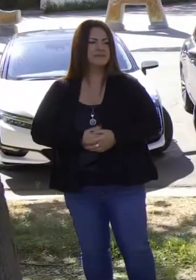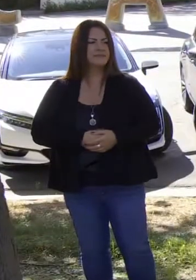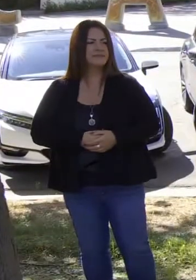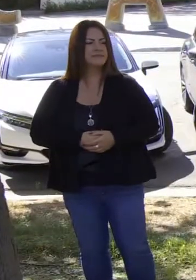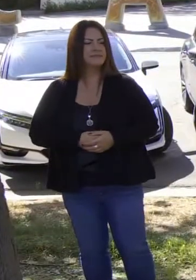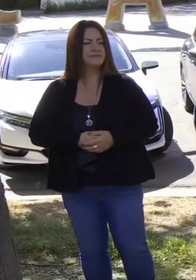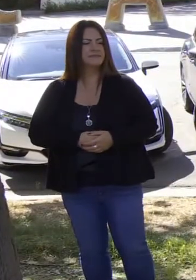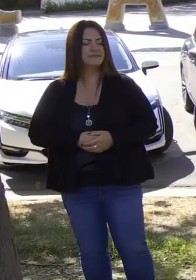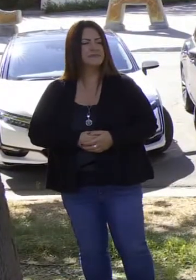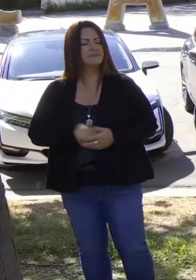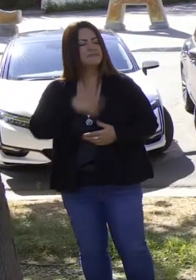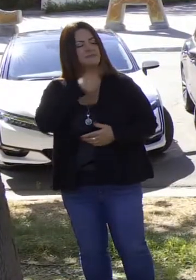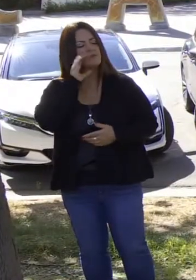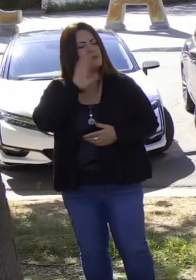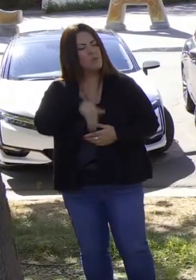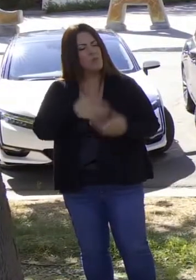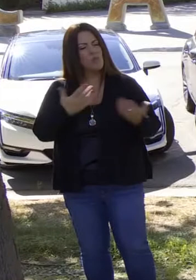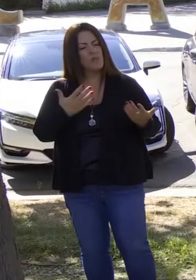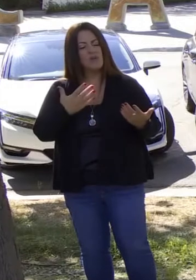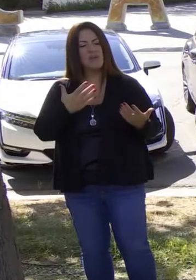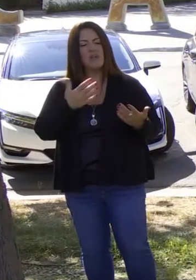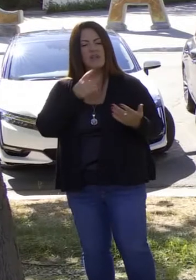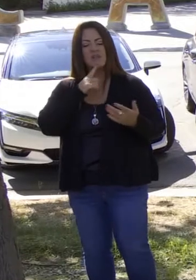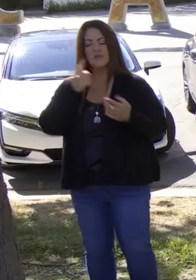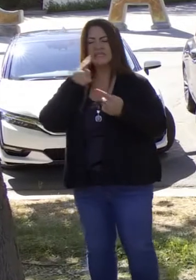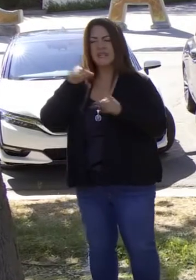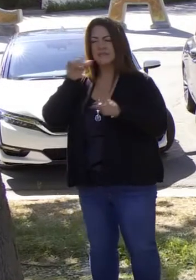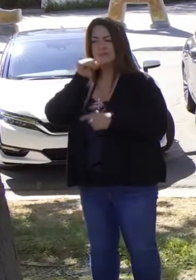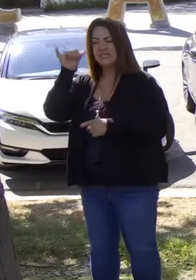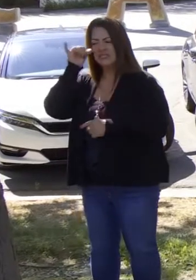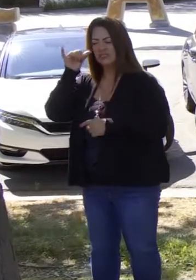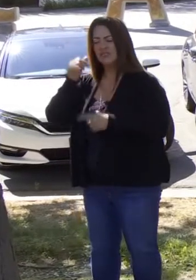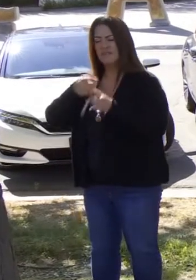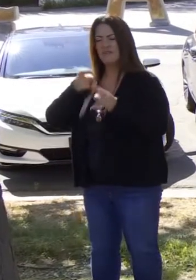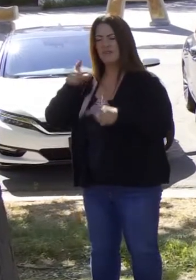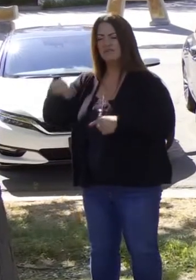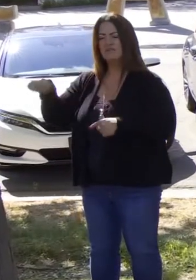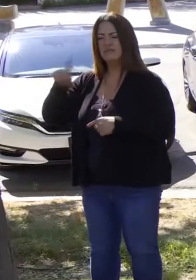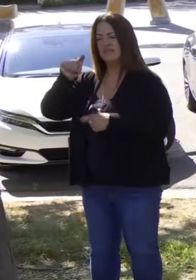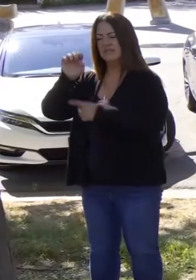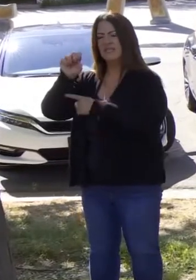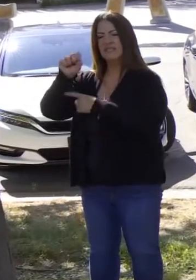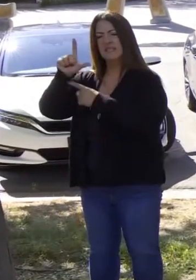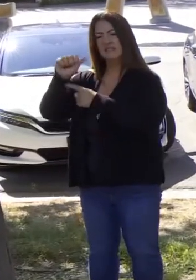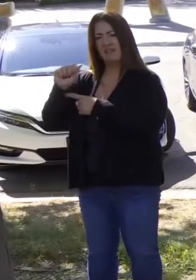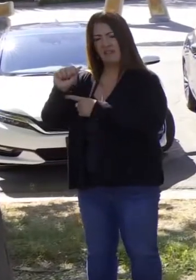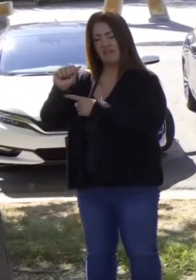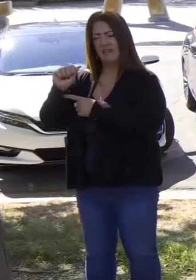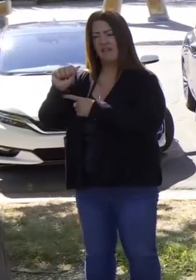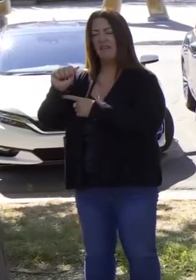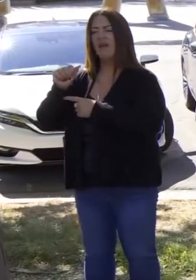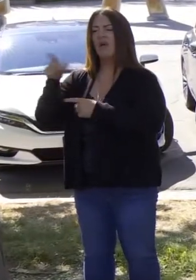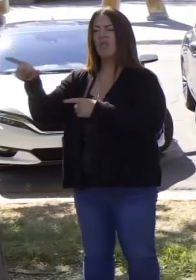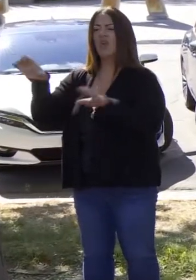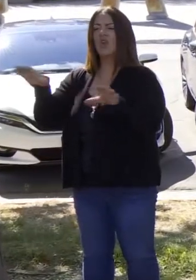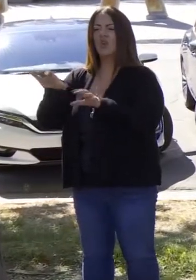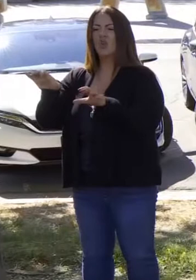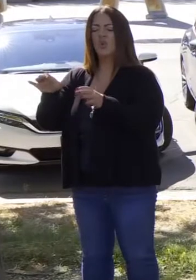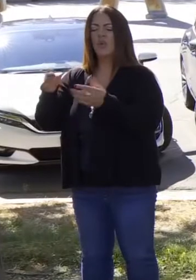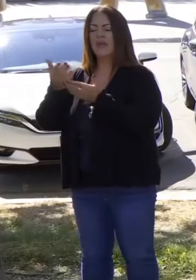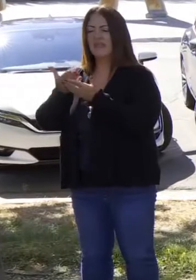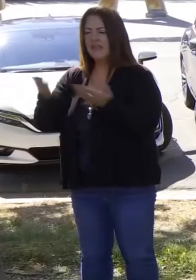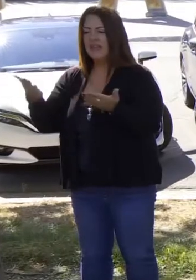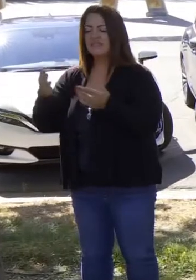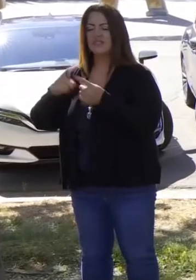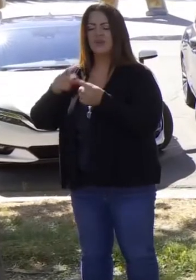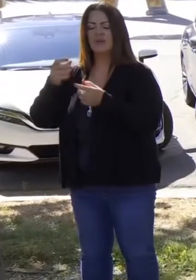Creo que, como escuchó anteriormente, se anunció ayer de Tesla de cosas que